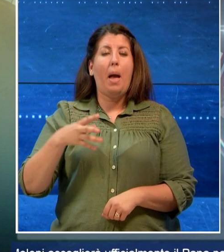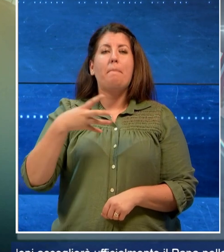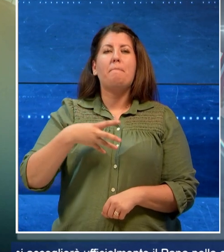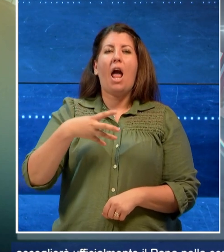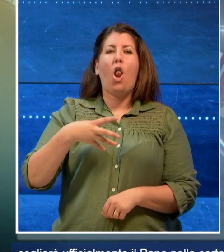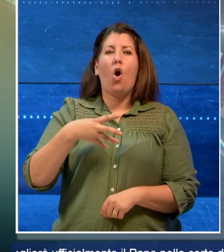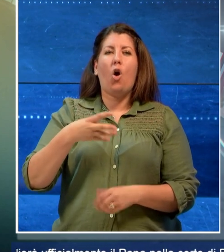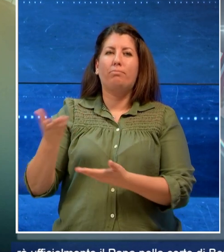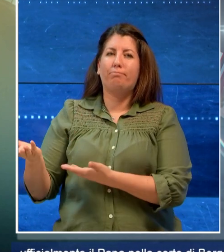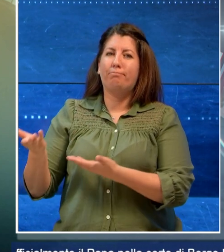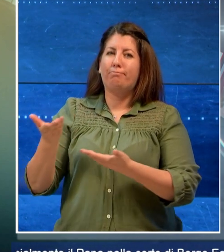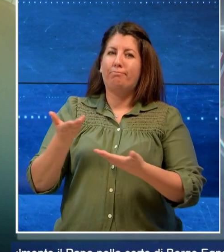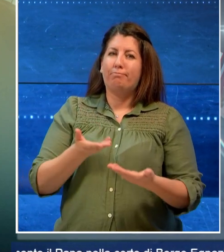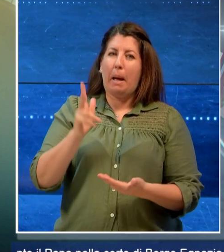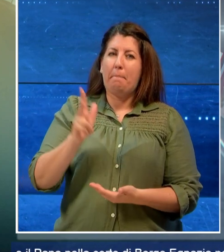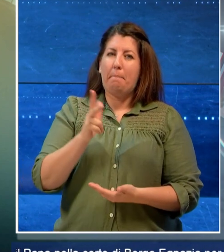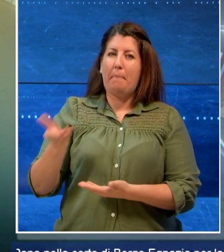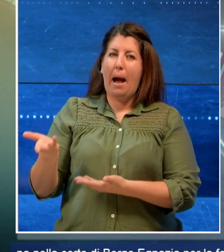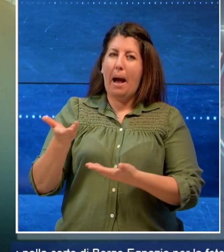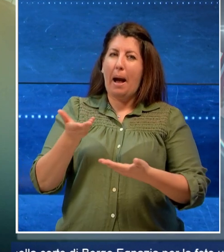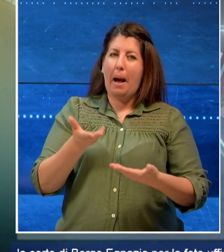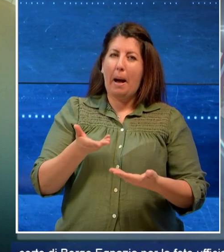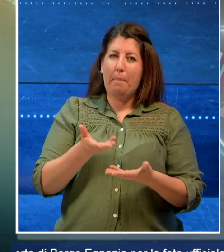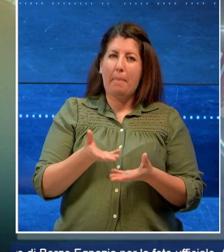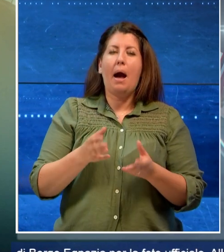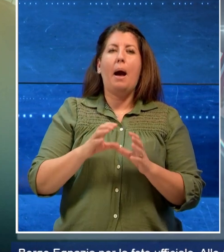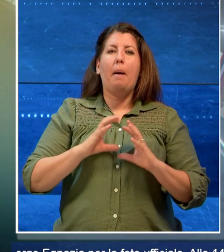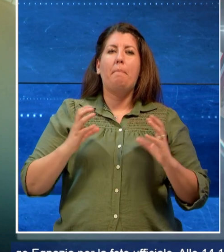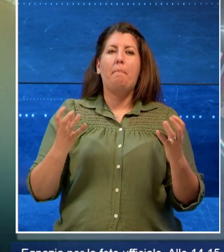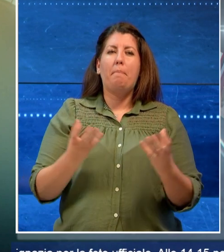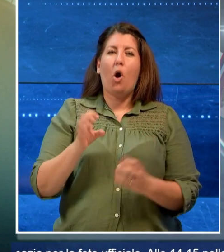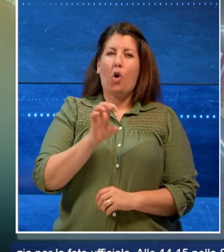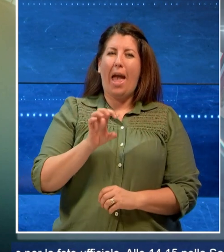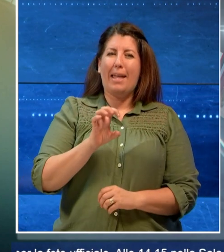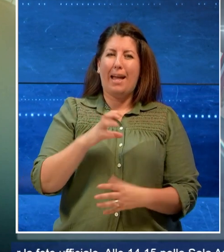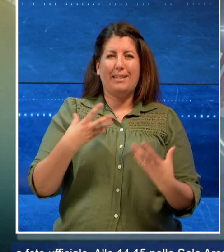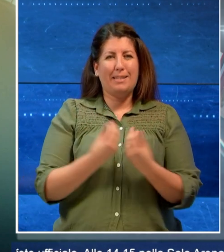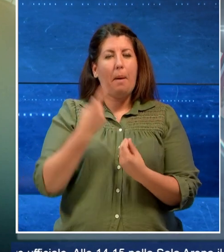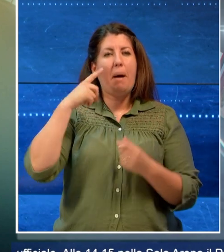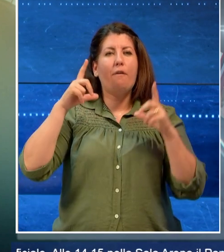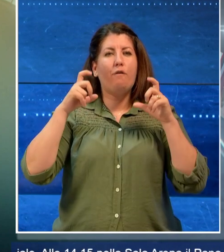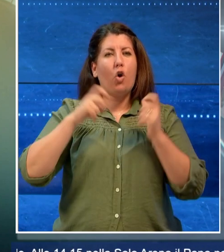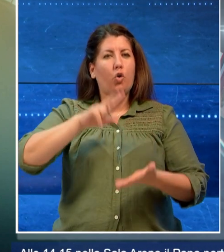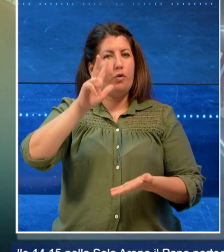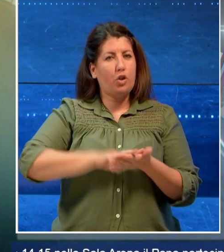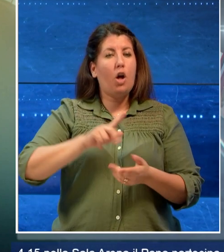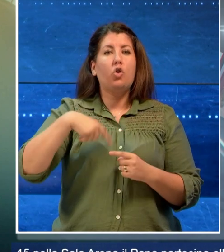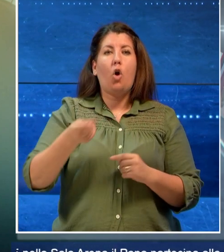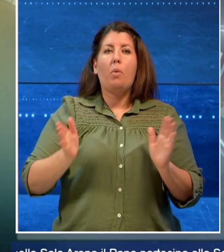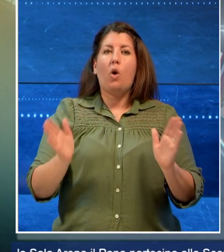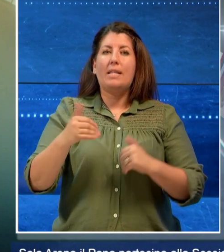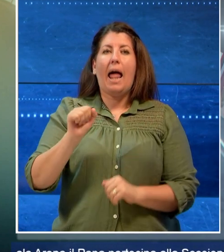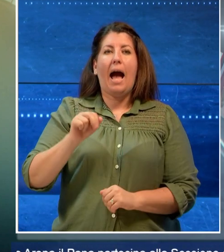Papa nella corte di Borgo Egnazia per la foto ufficiale. Poi nella sala arena il Papa